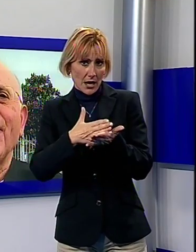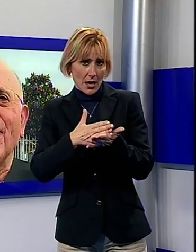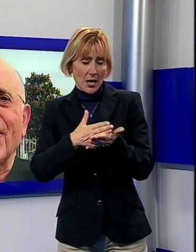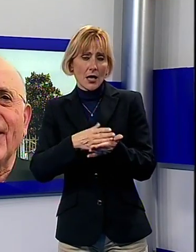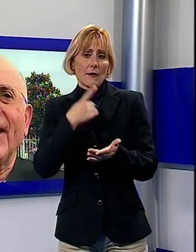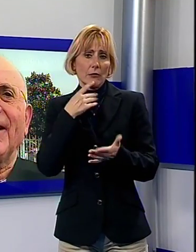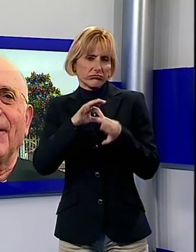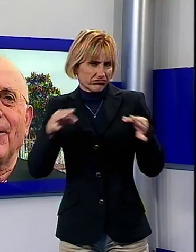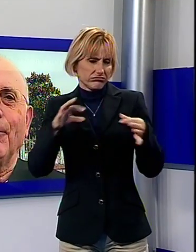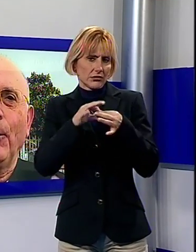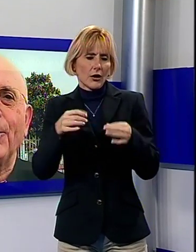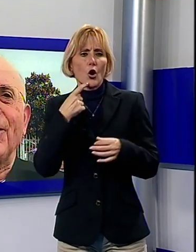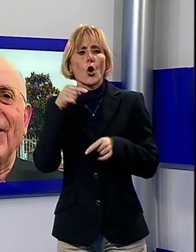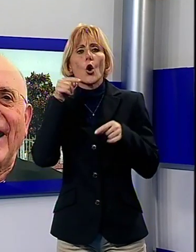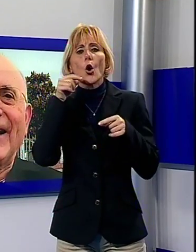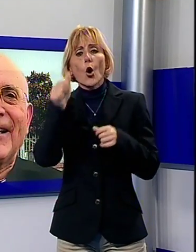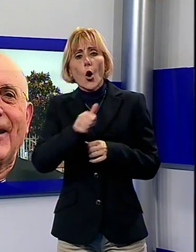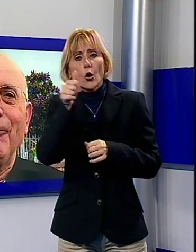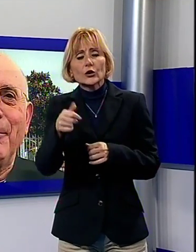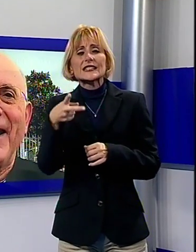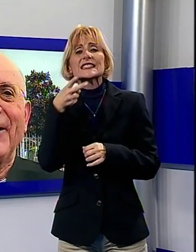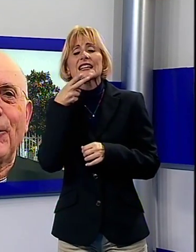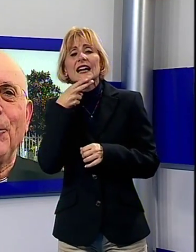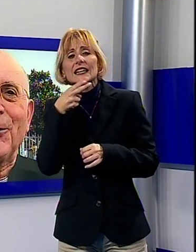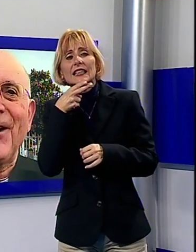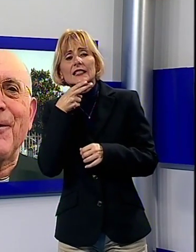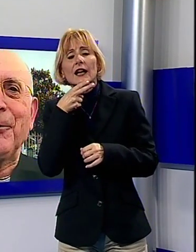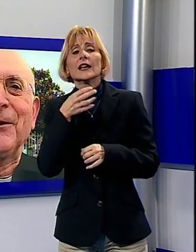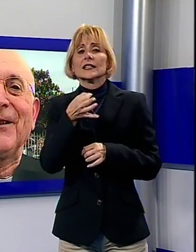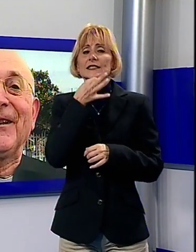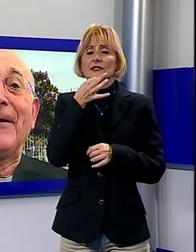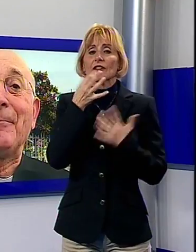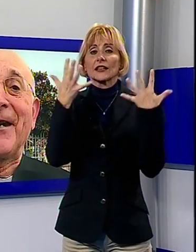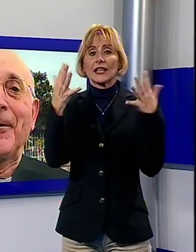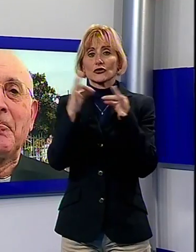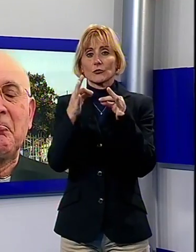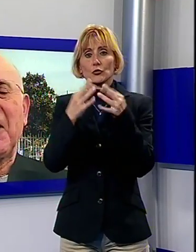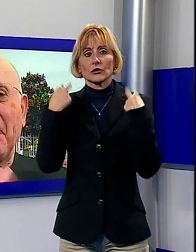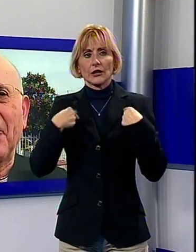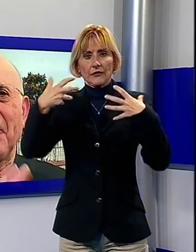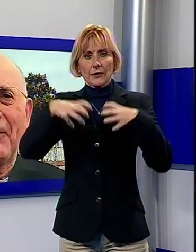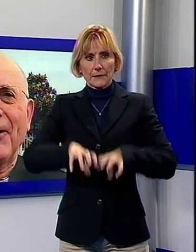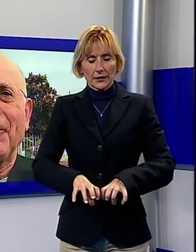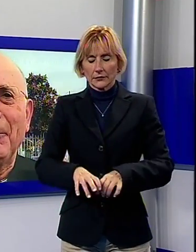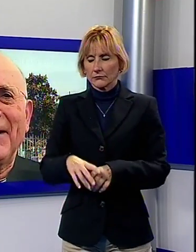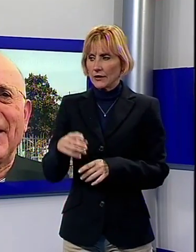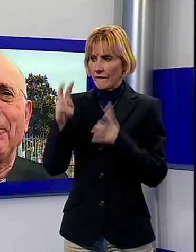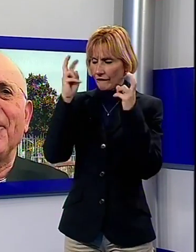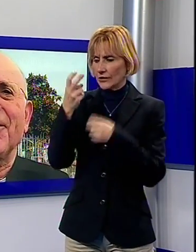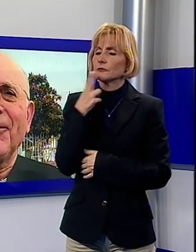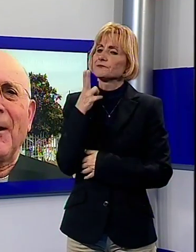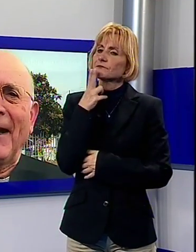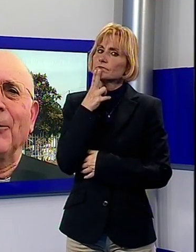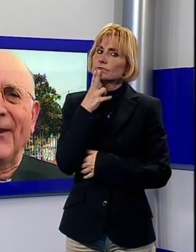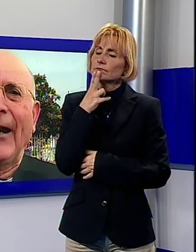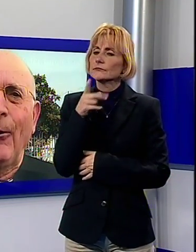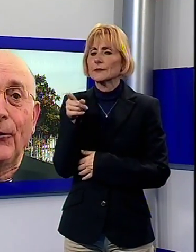Poi gli dice, senta Vescovo, ogni sigaretta che fuma sono dieci minuti di vita in meno. Il Vescovo gli fa la sua fumatina, poi